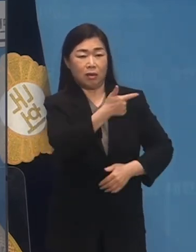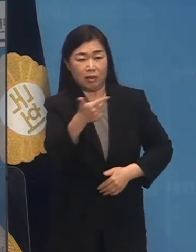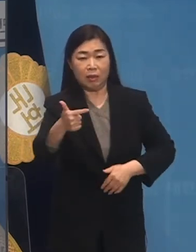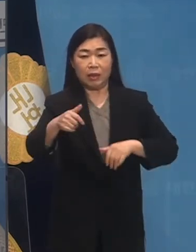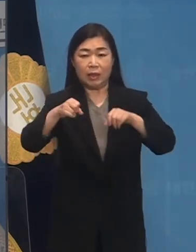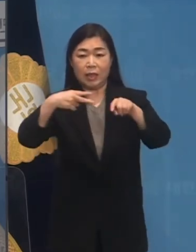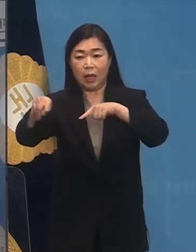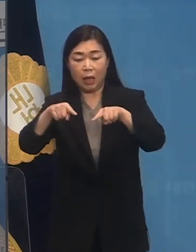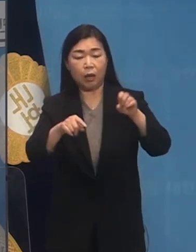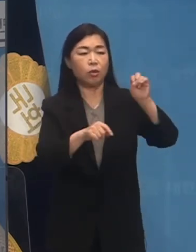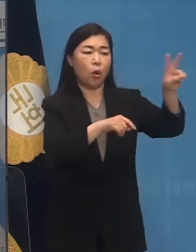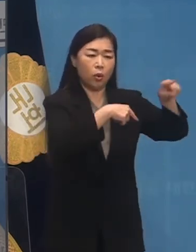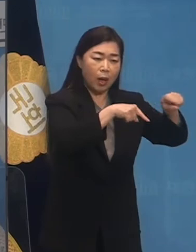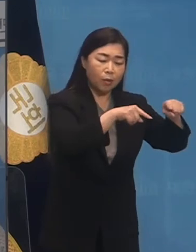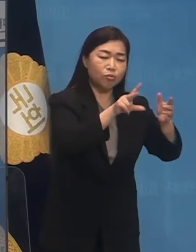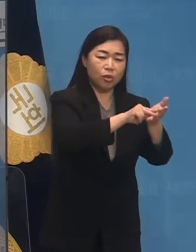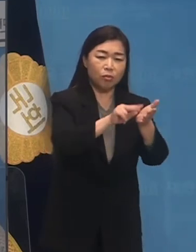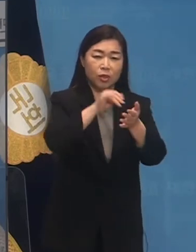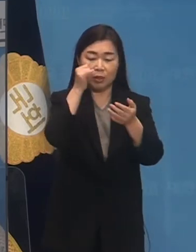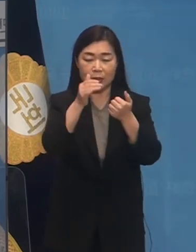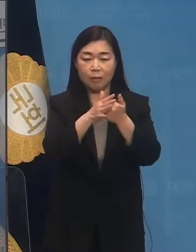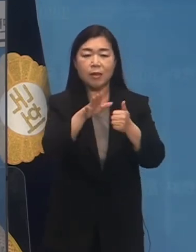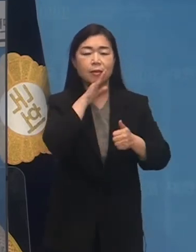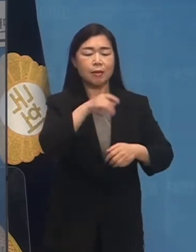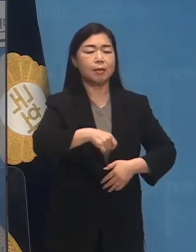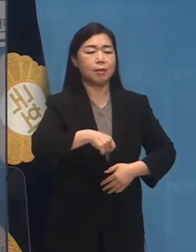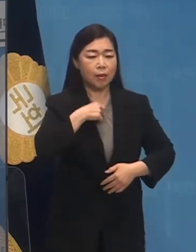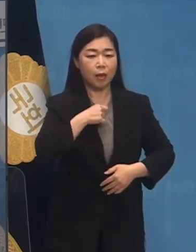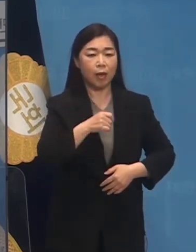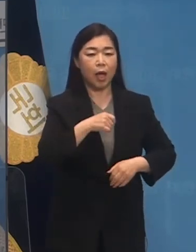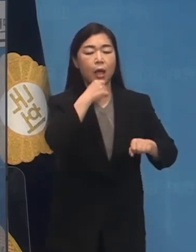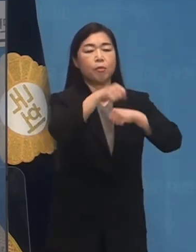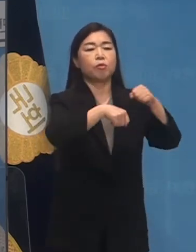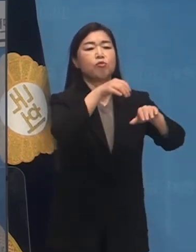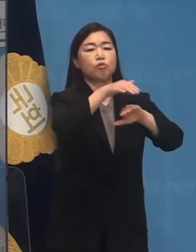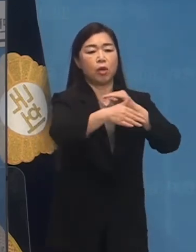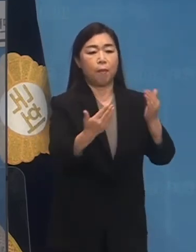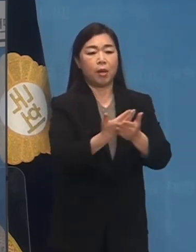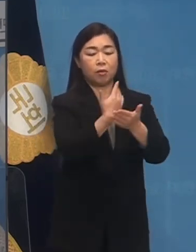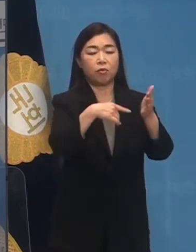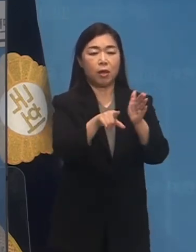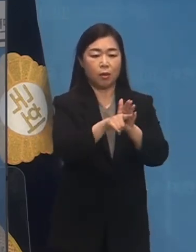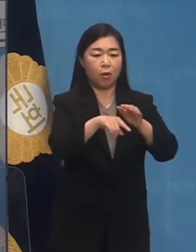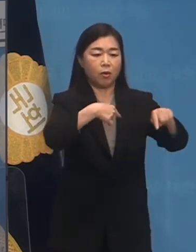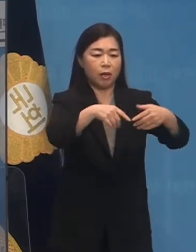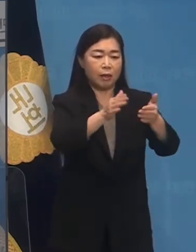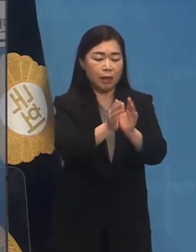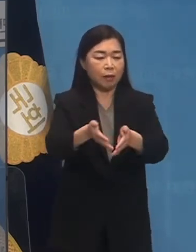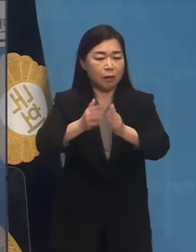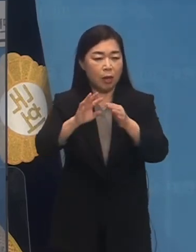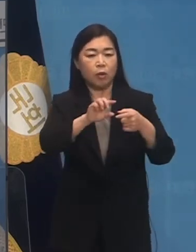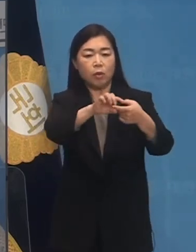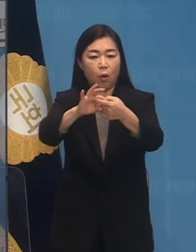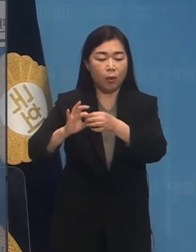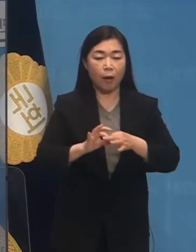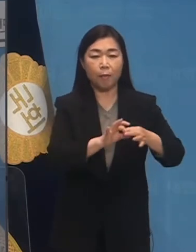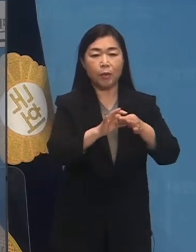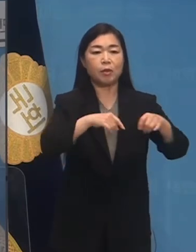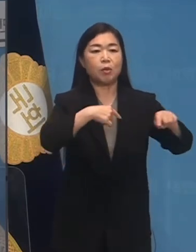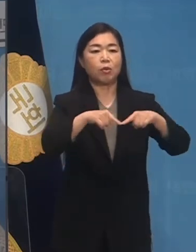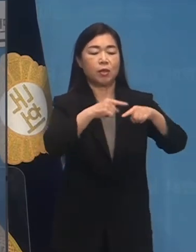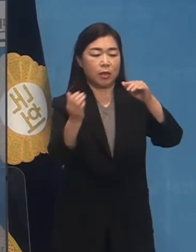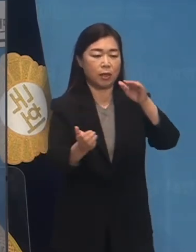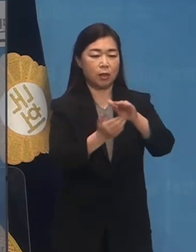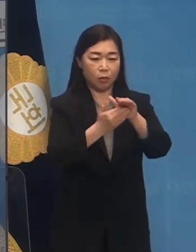민주주의를 넘어 실질적 민주주의로 나아가기 위해 다당제 연합정치를 실현하는 방향으로